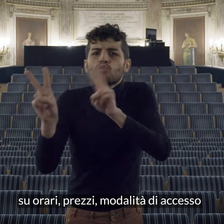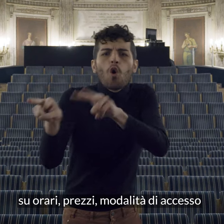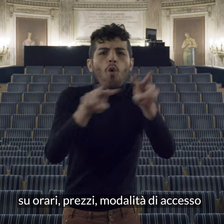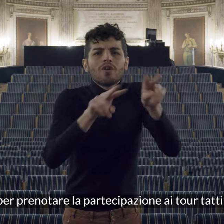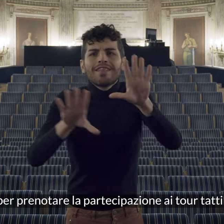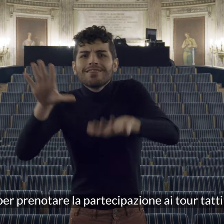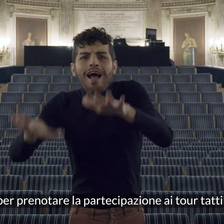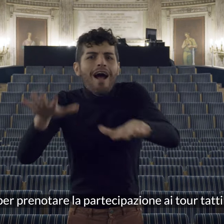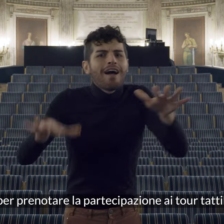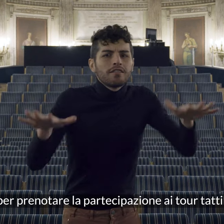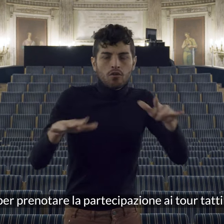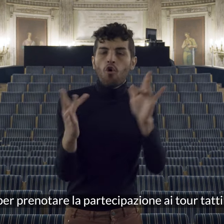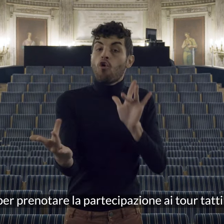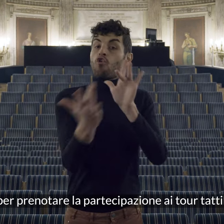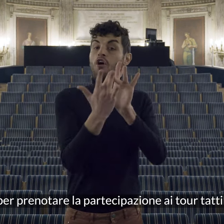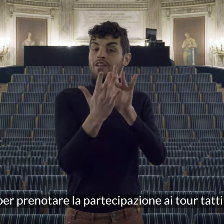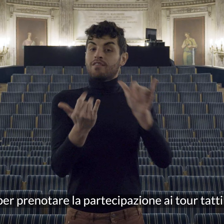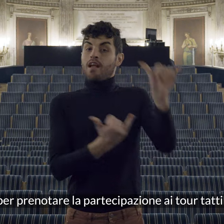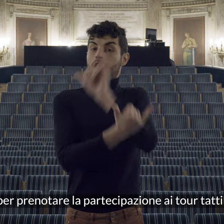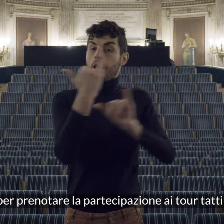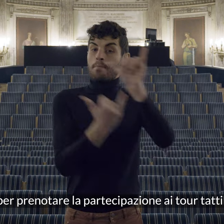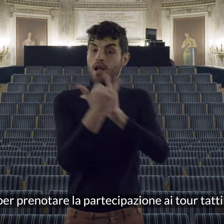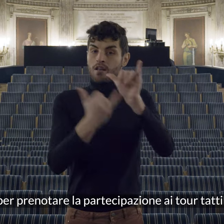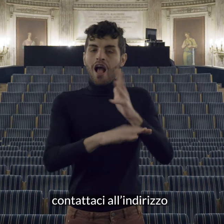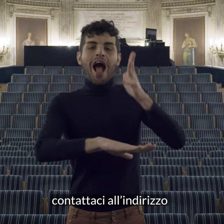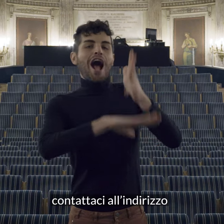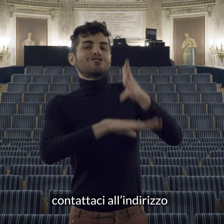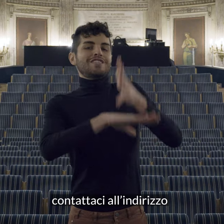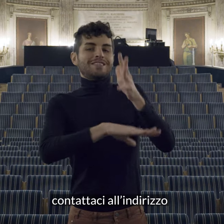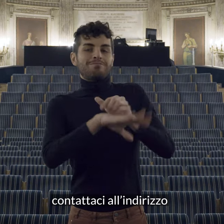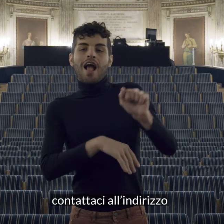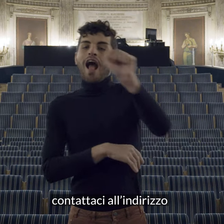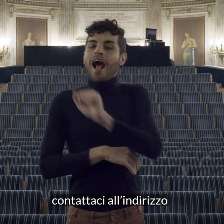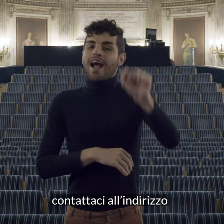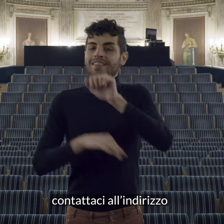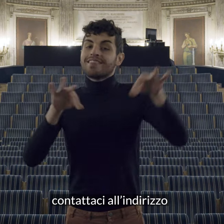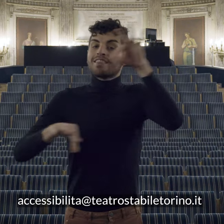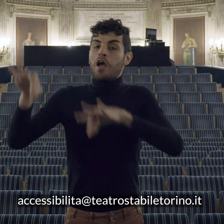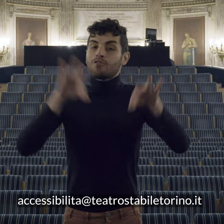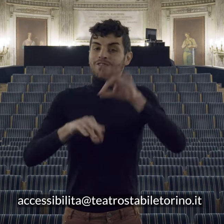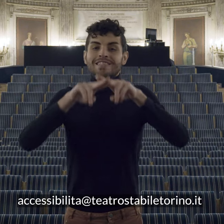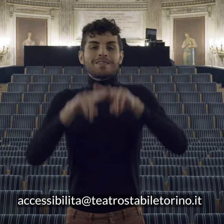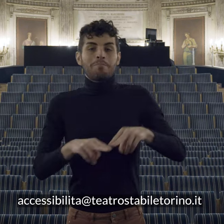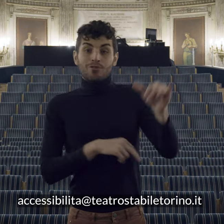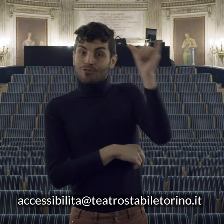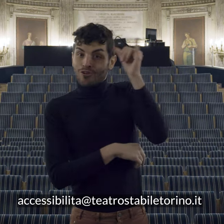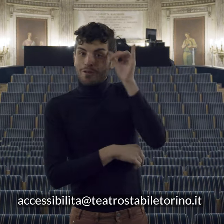e per prenotare la partecipazione ai tour tattili contattaci all'indirizzo accessibilità chiocciola